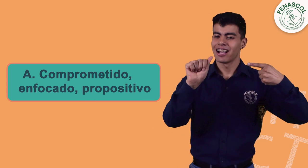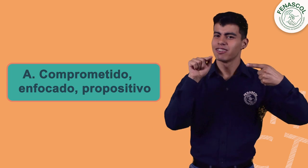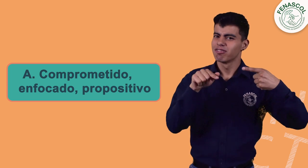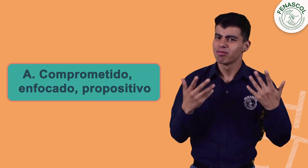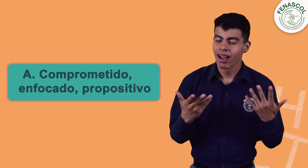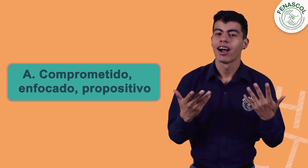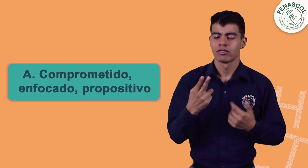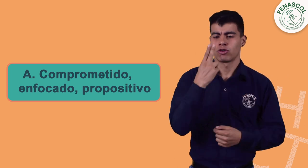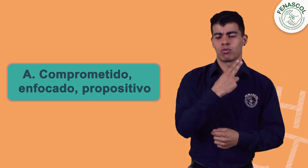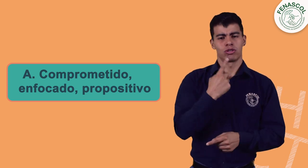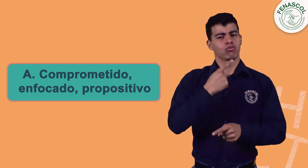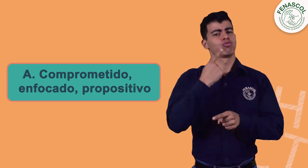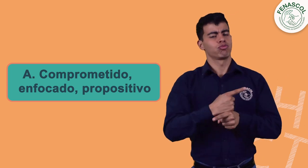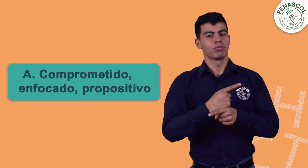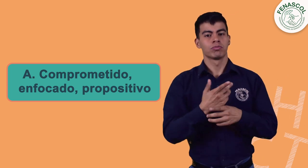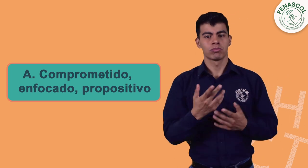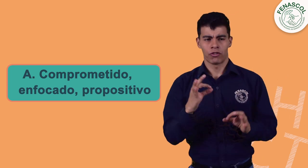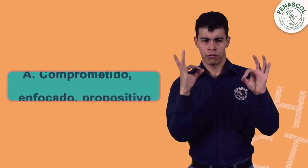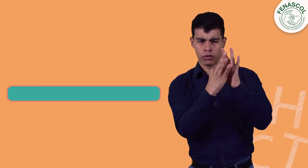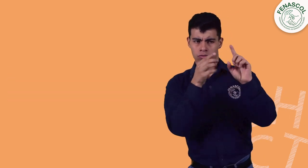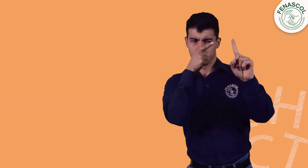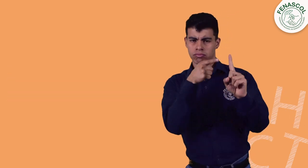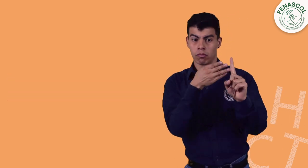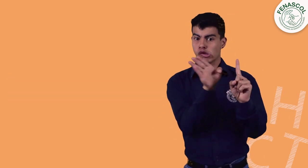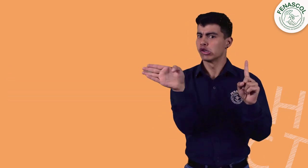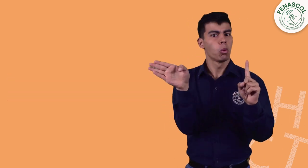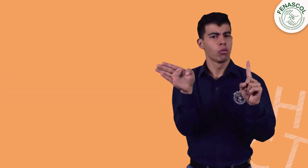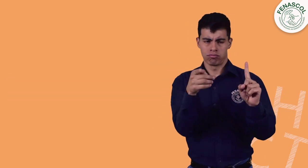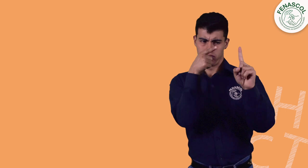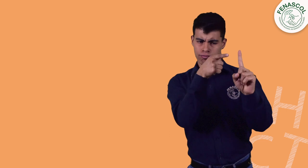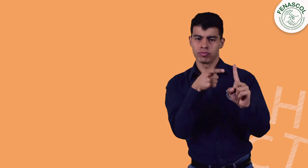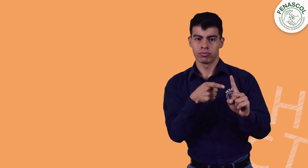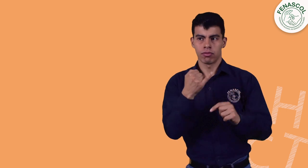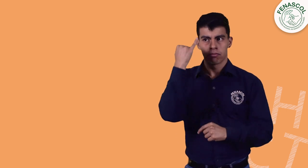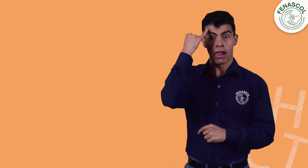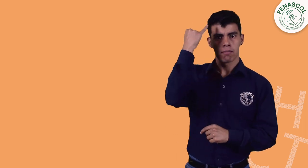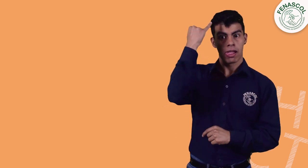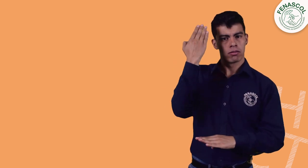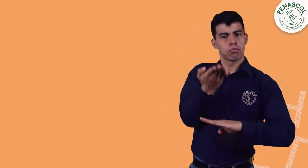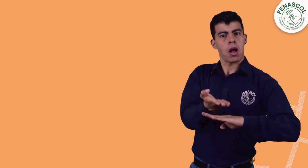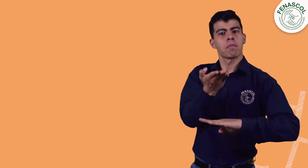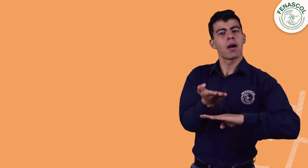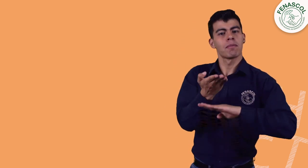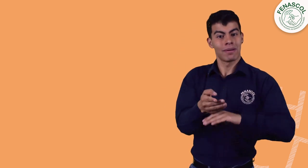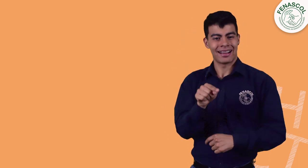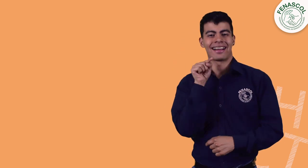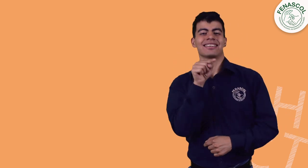Comprometido. Enfocado. Y propositivo. Esa es la